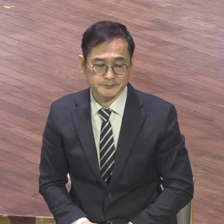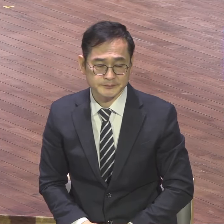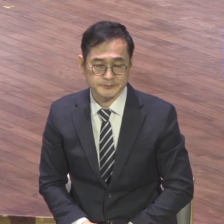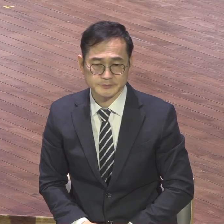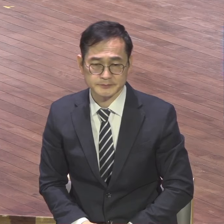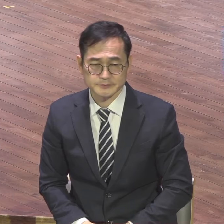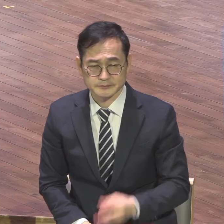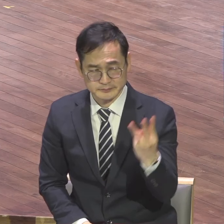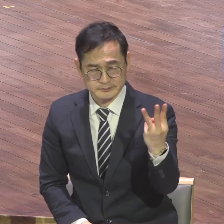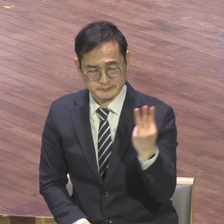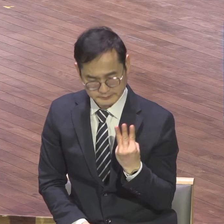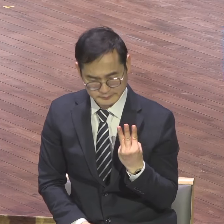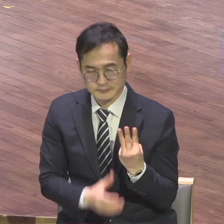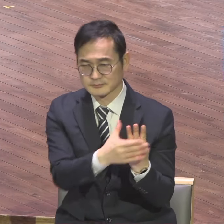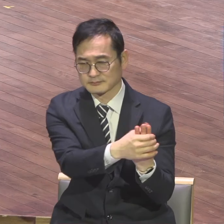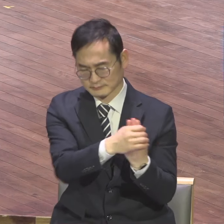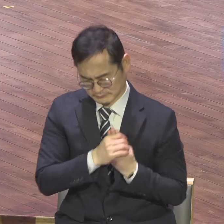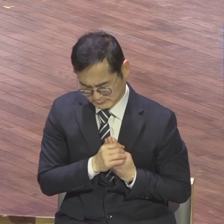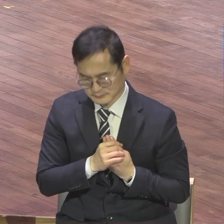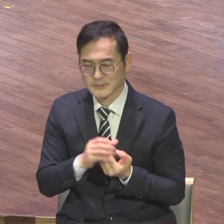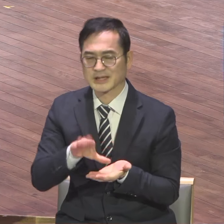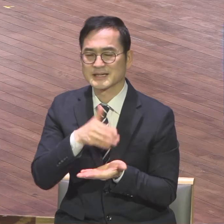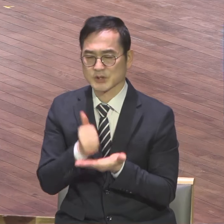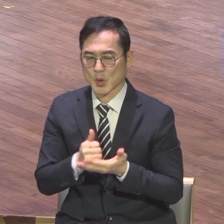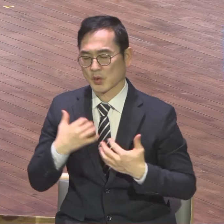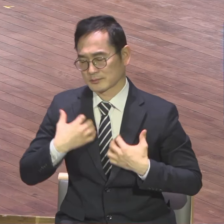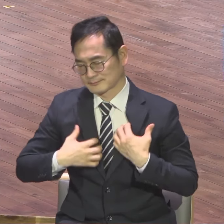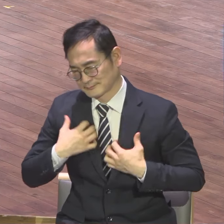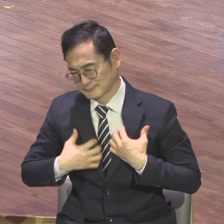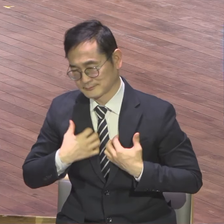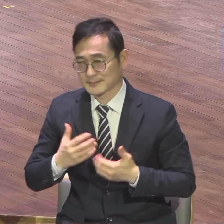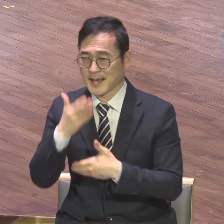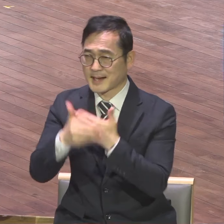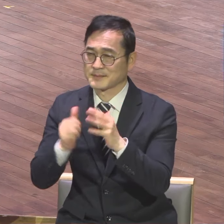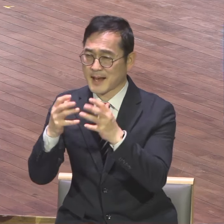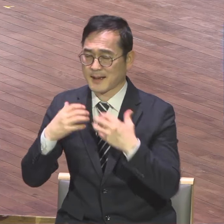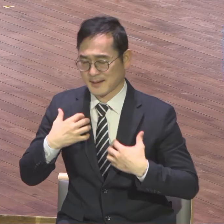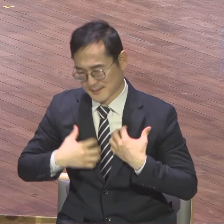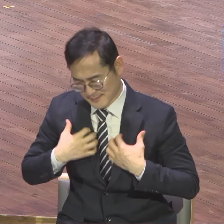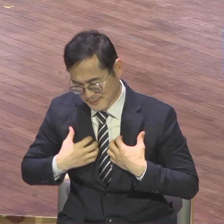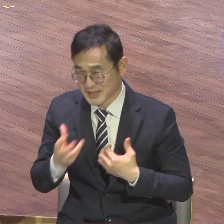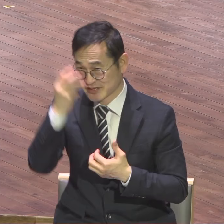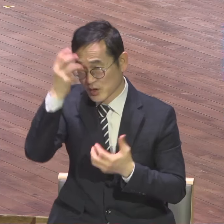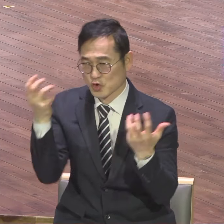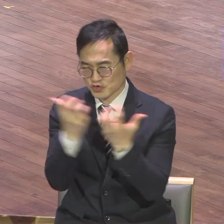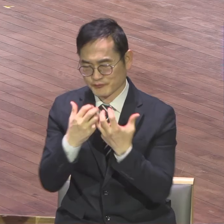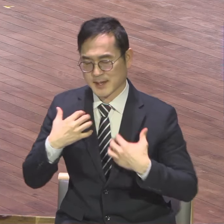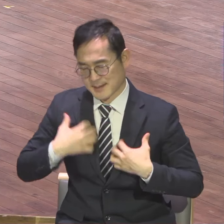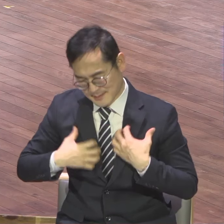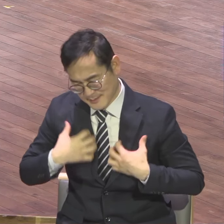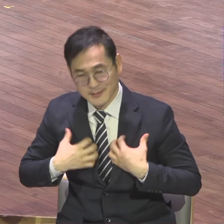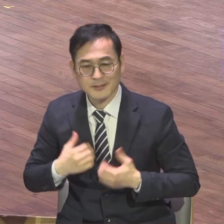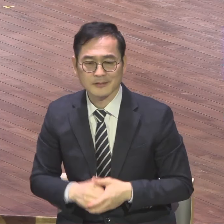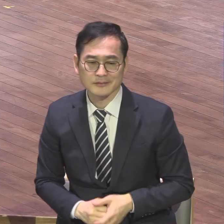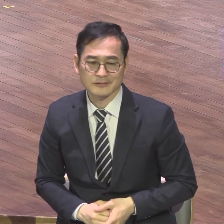하나님 나라 누리고 성령 정말 누리고 아멘 그것만 점검하면 돼요. 이거 세 개만 확인해 보세요.